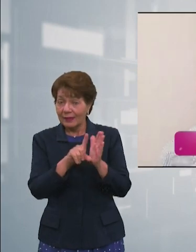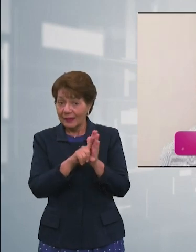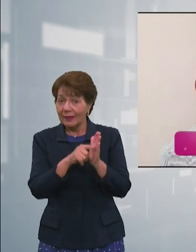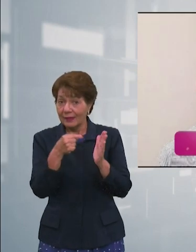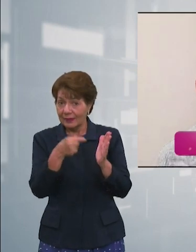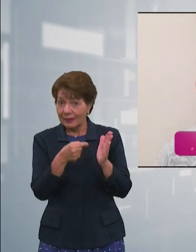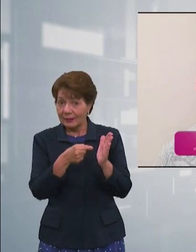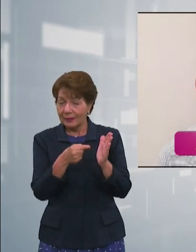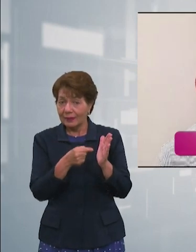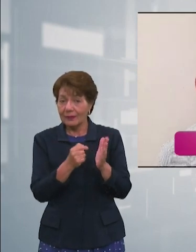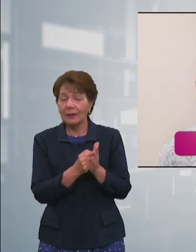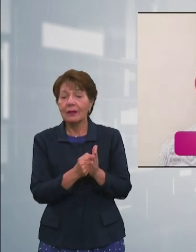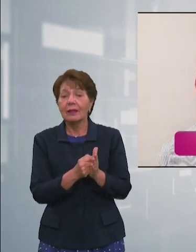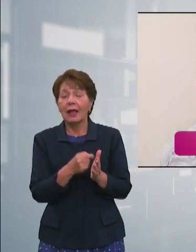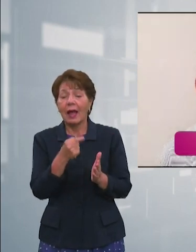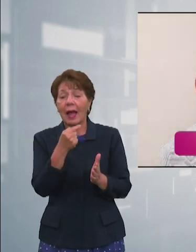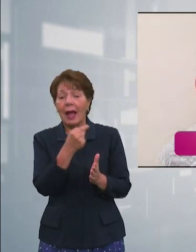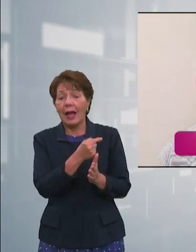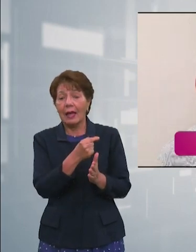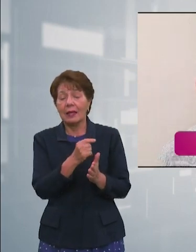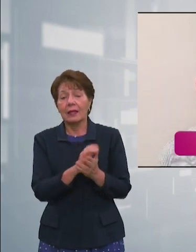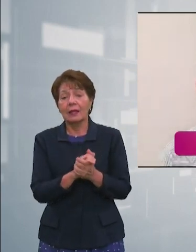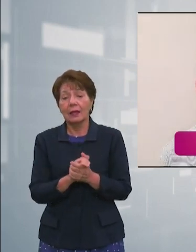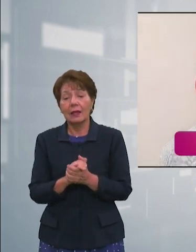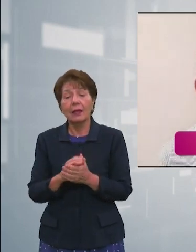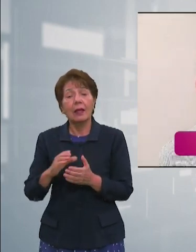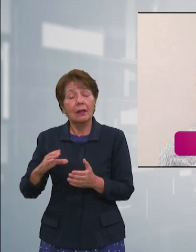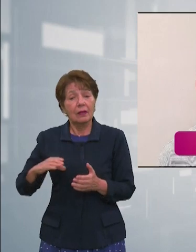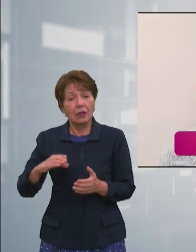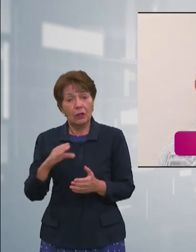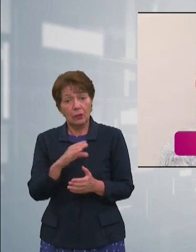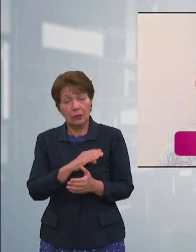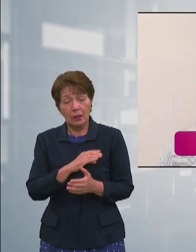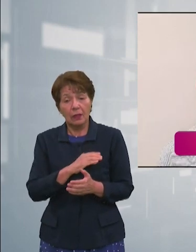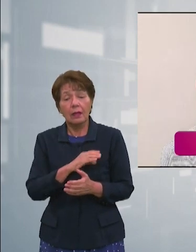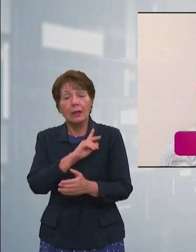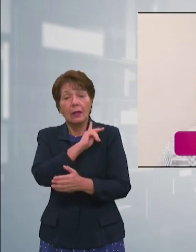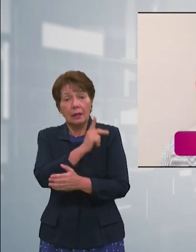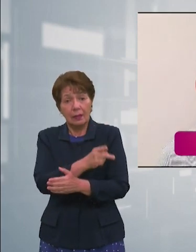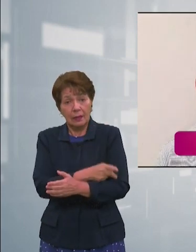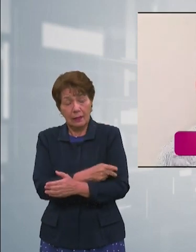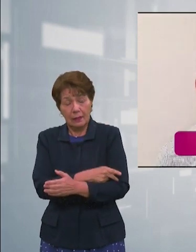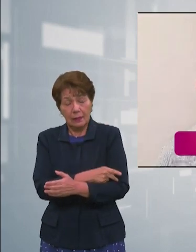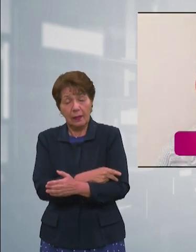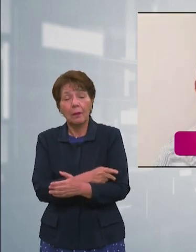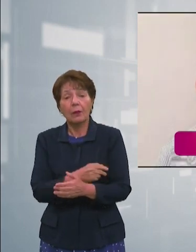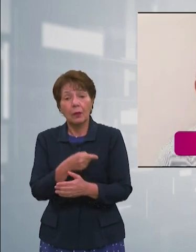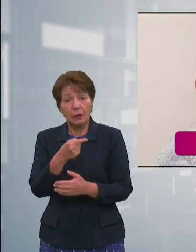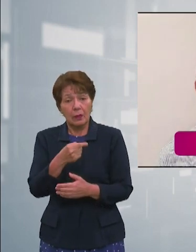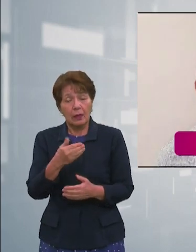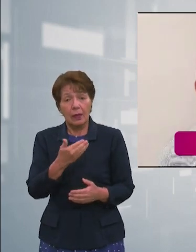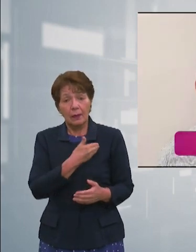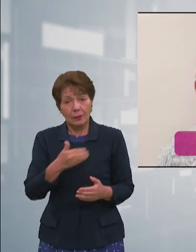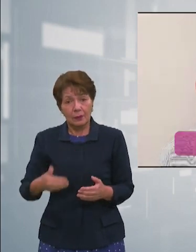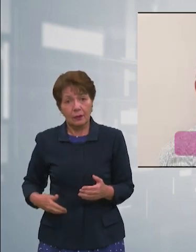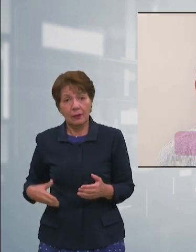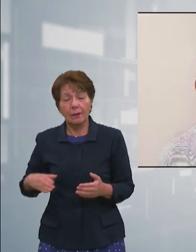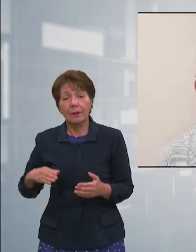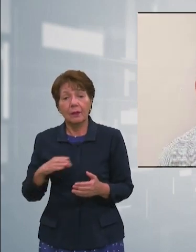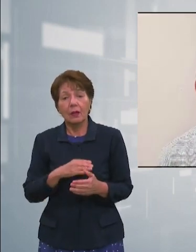legislativo da amplios poderes al presidente del Congreso Nacional para decidir qué iniciativa someter